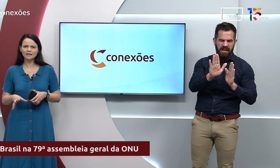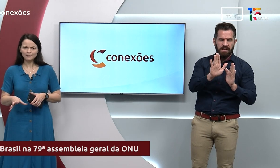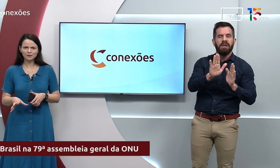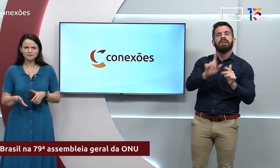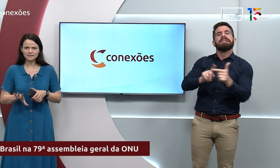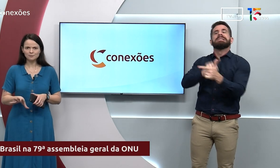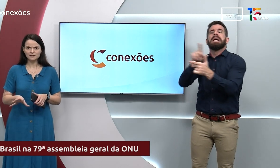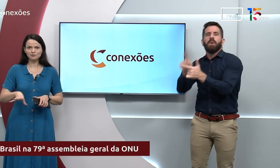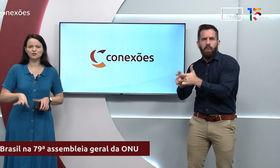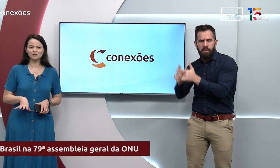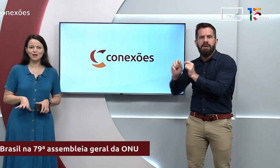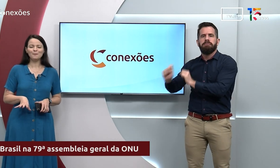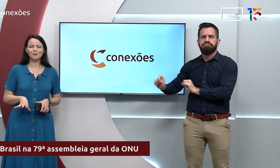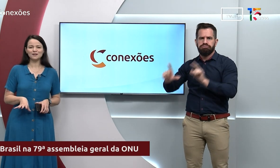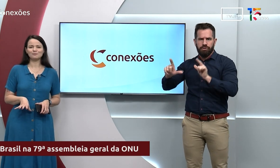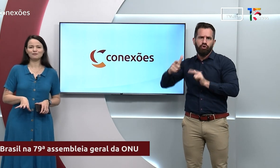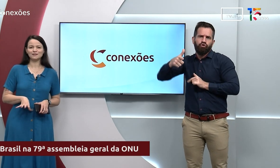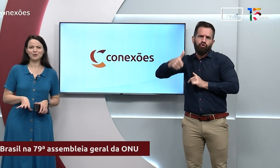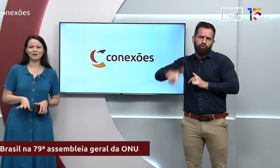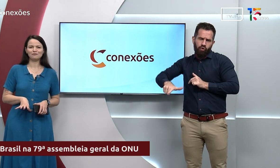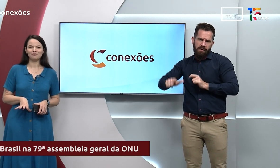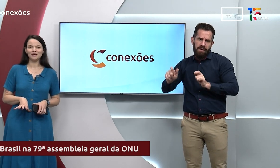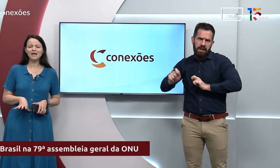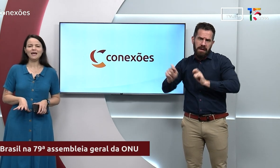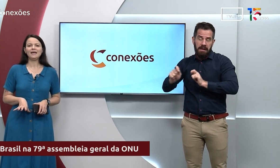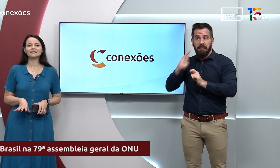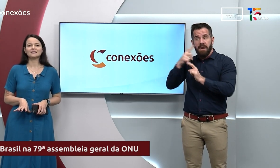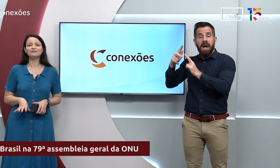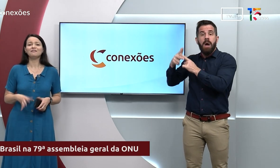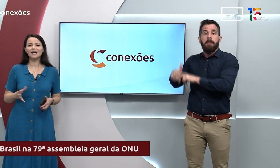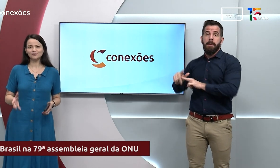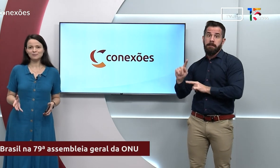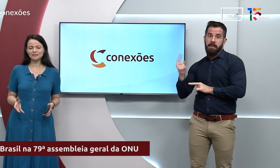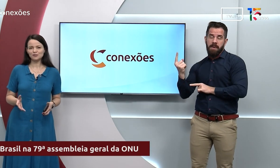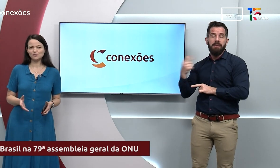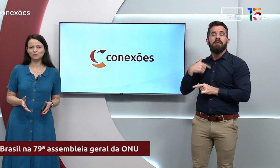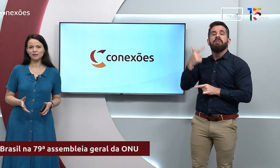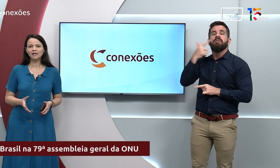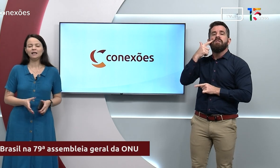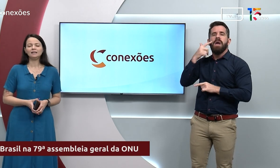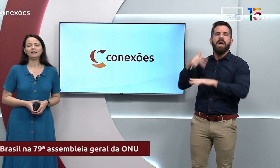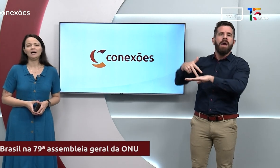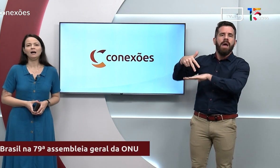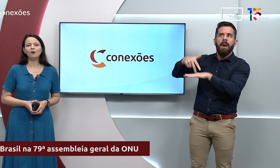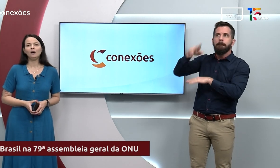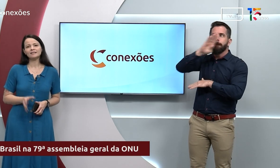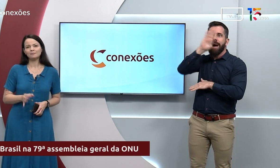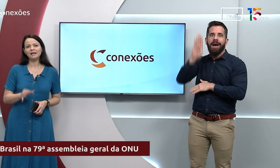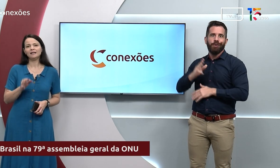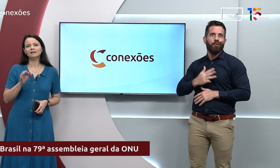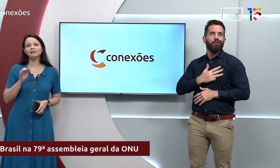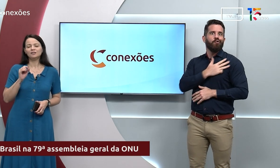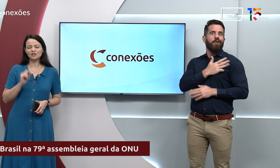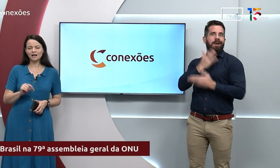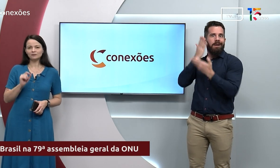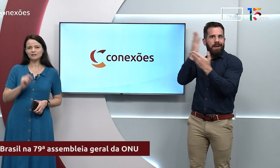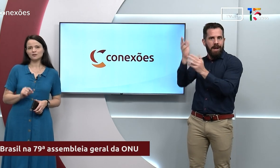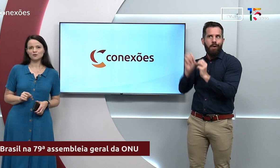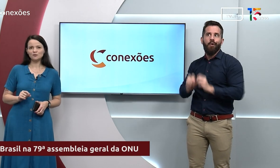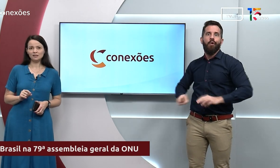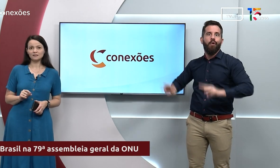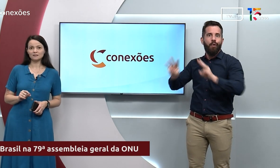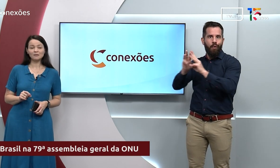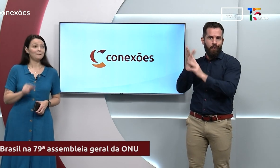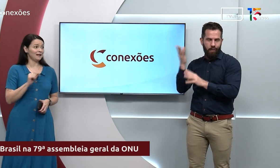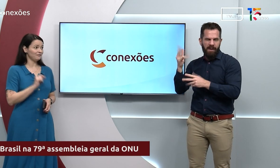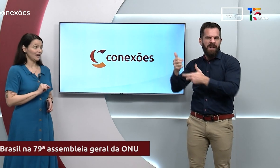entrevista. E, daqui a pouquinho, assim que possível, a gente mostra para você como é que foi essa fala do presidente Lula na Assembleia Geral das